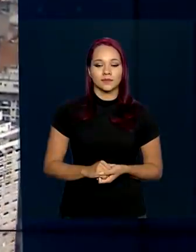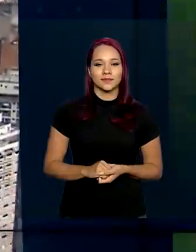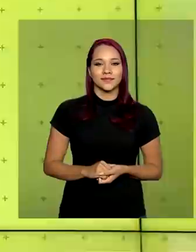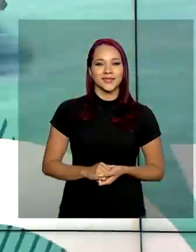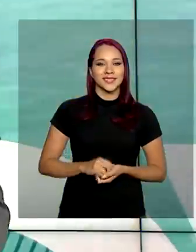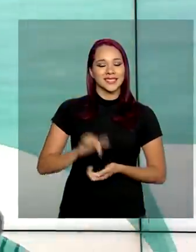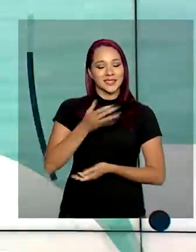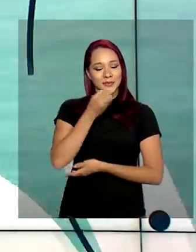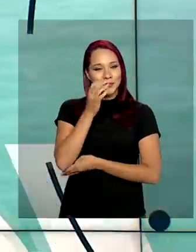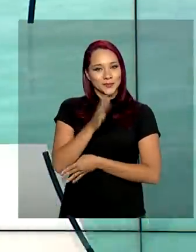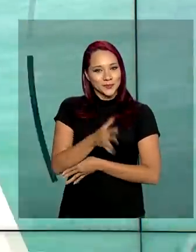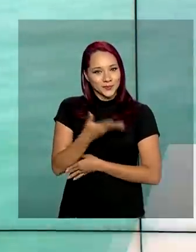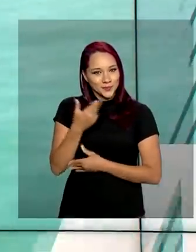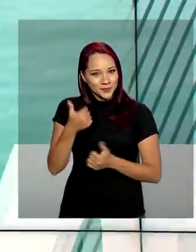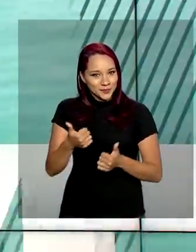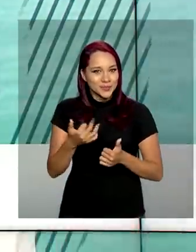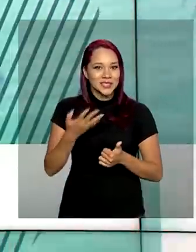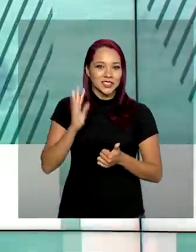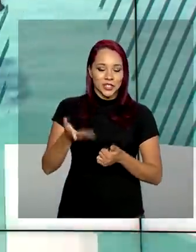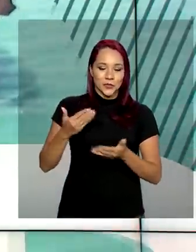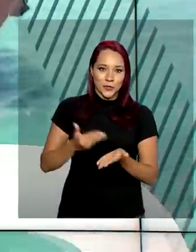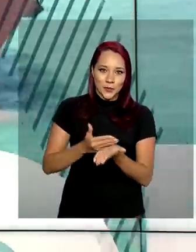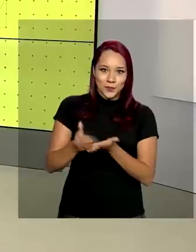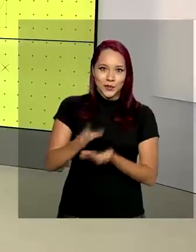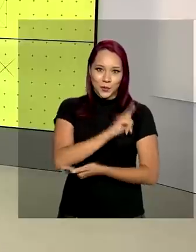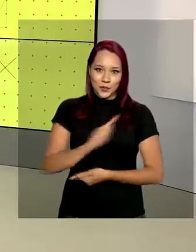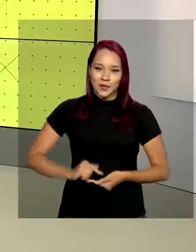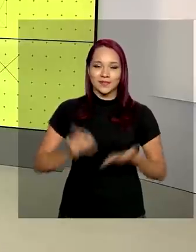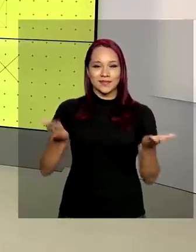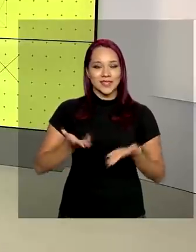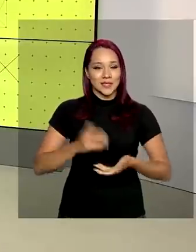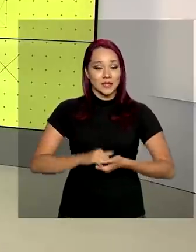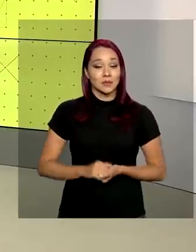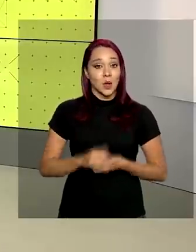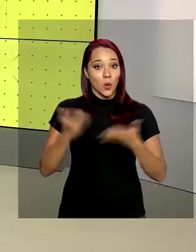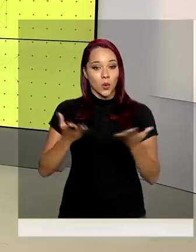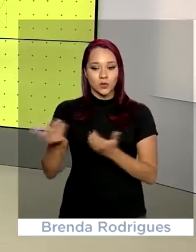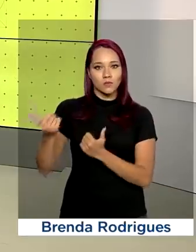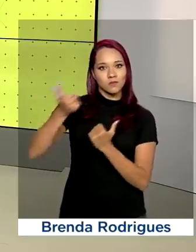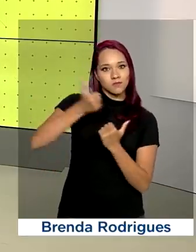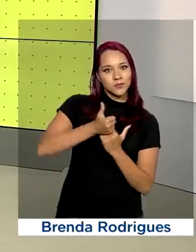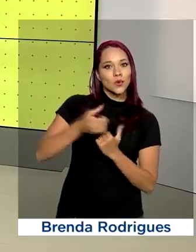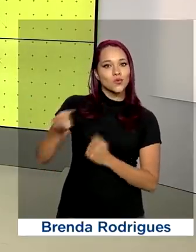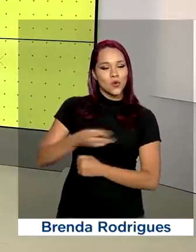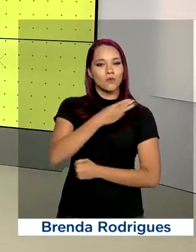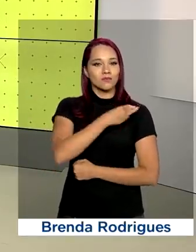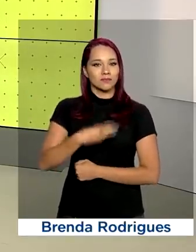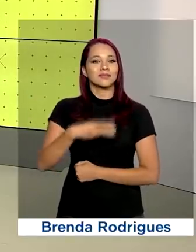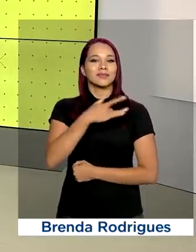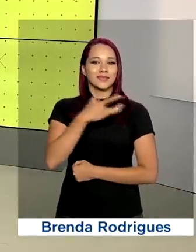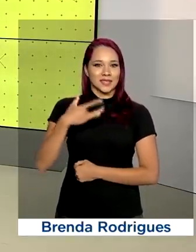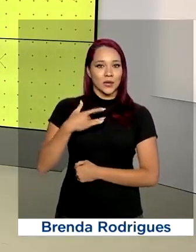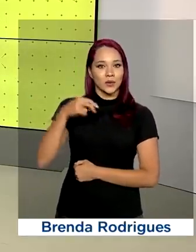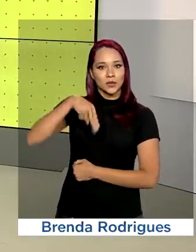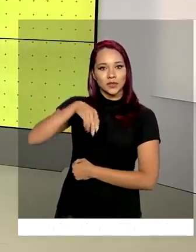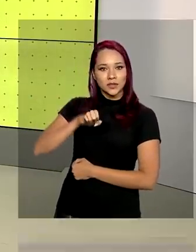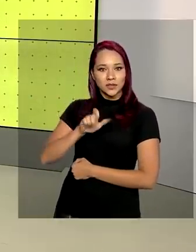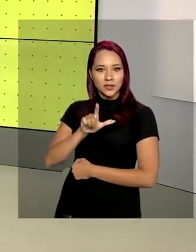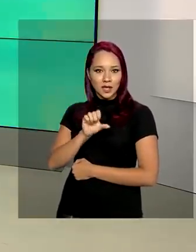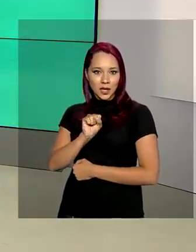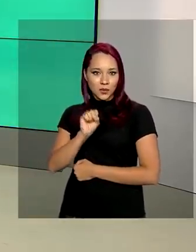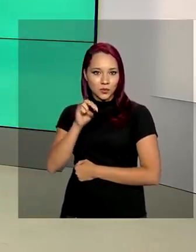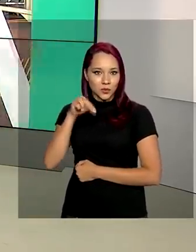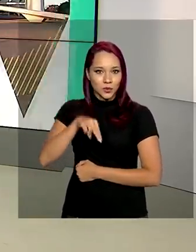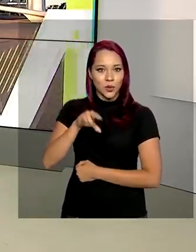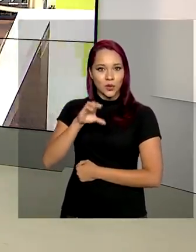Olá, já estamos de volta com o Governo Agora. Tomou posse hoje o novo Ministro da Saúde, Nelson Teich,